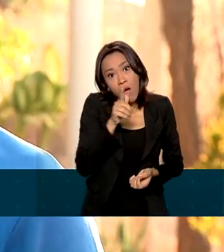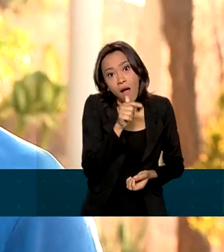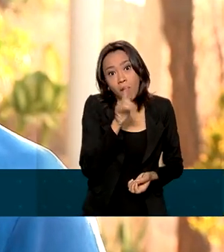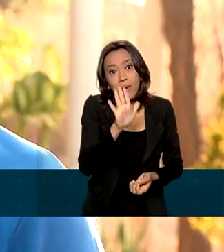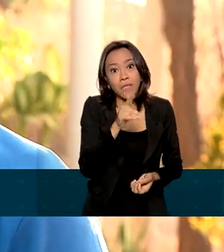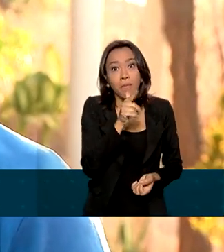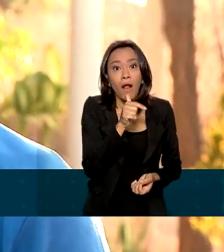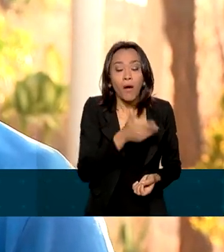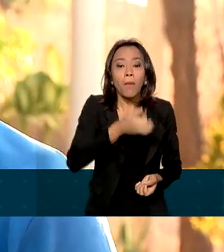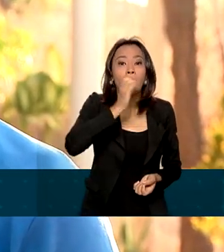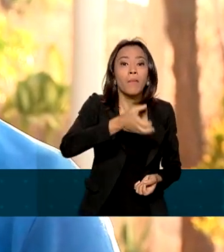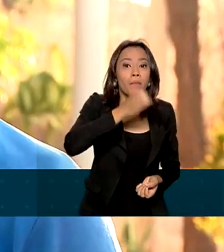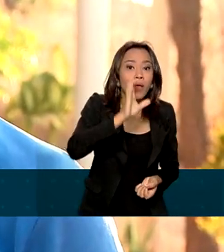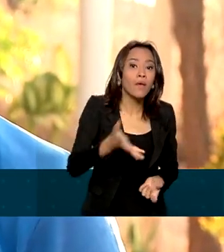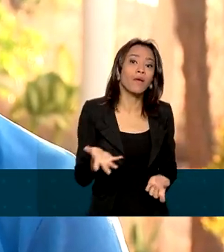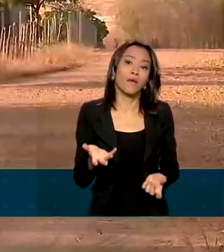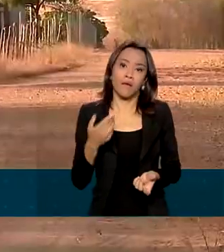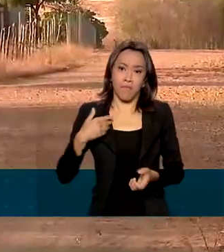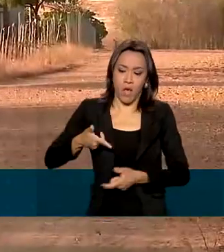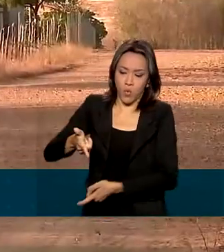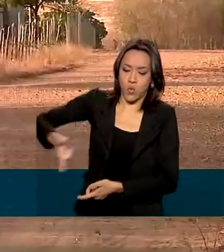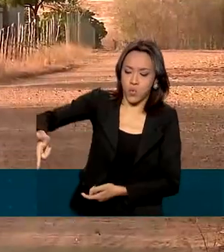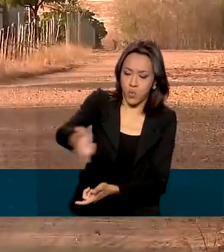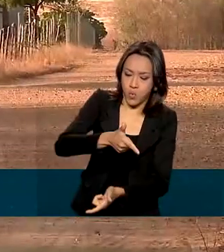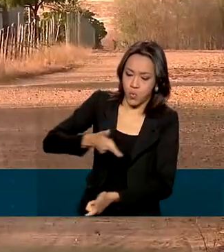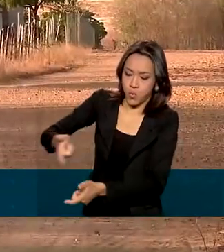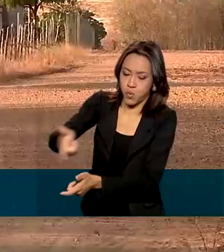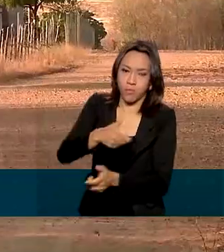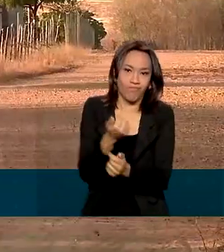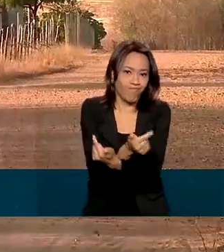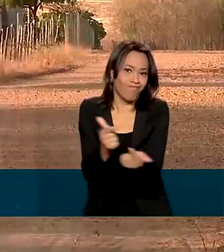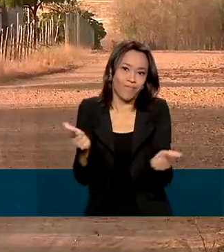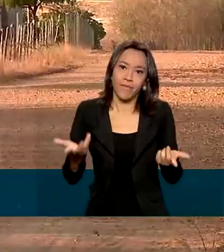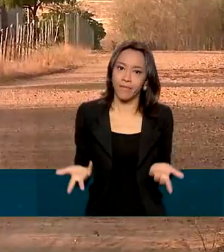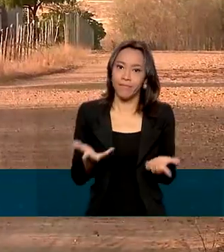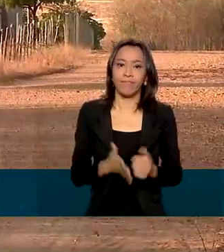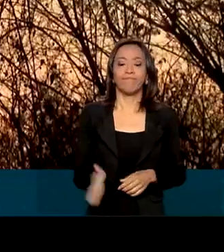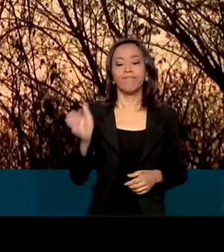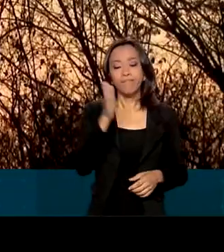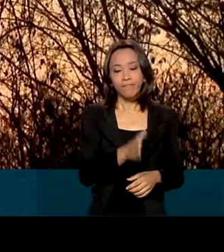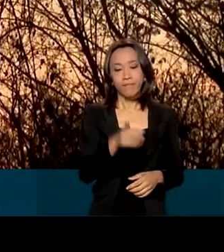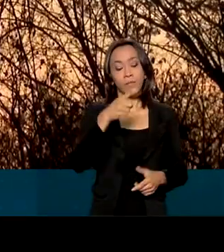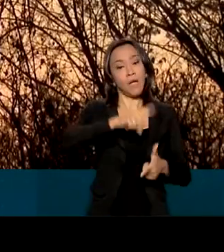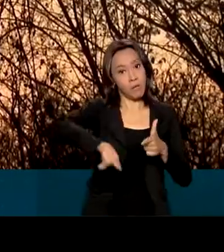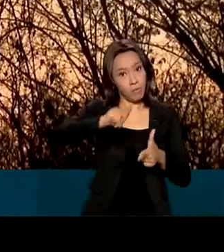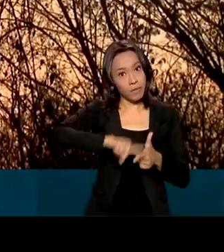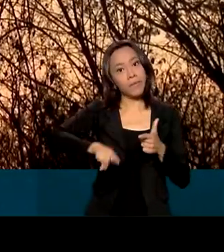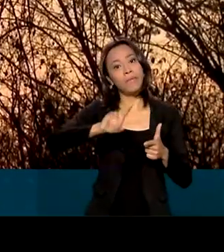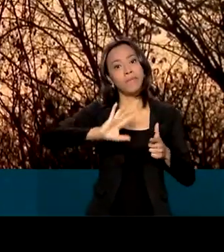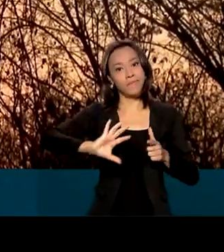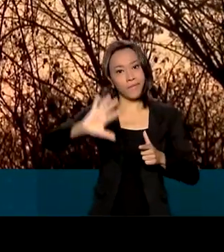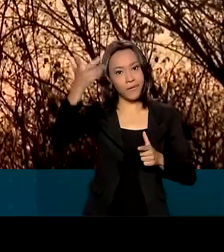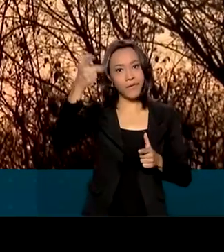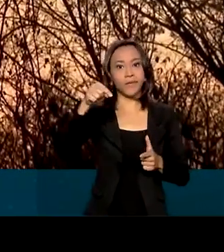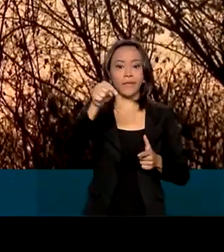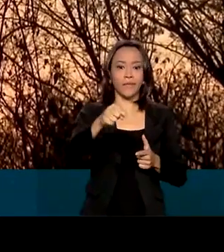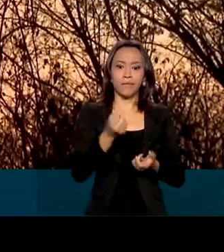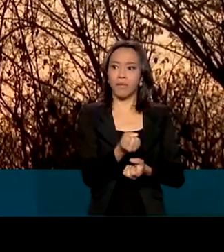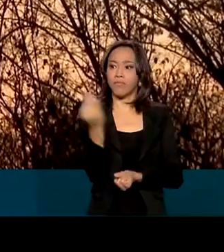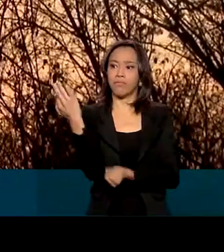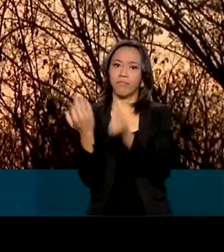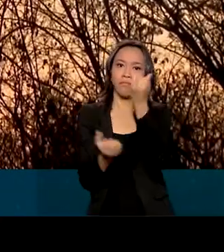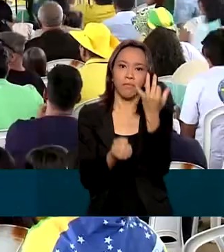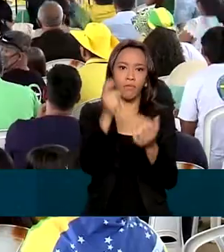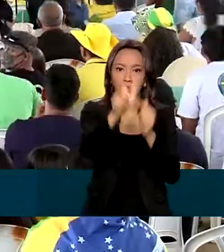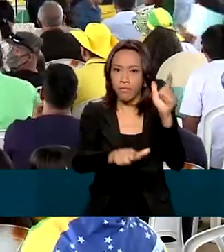carro, para algum tipo de cultura não tem. A falta de acesso à água é um problema central para milhares de pessoas no semiárido